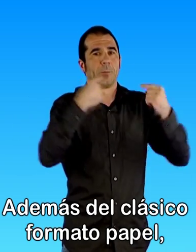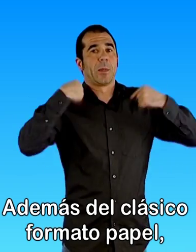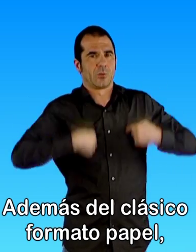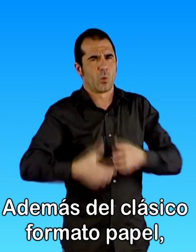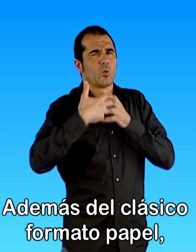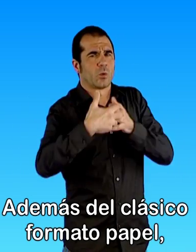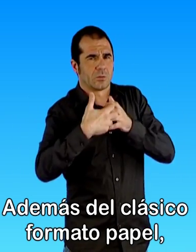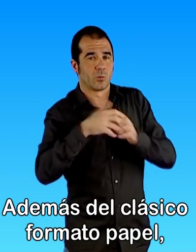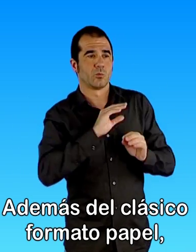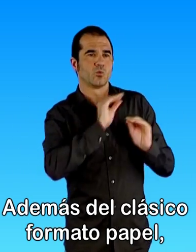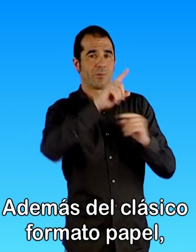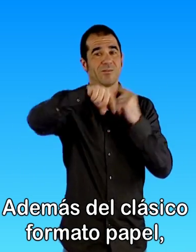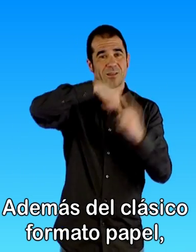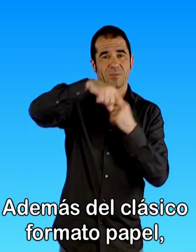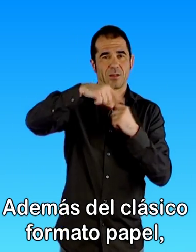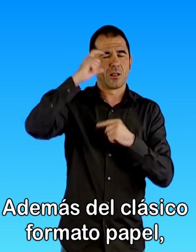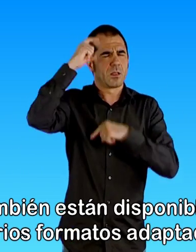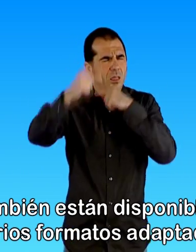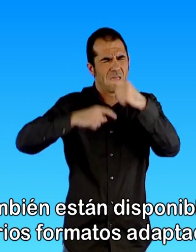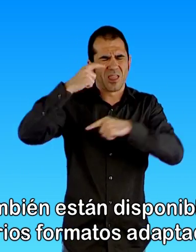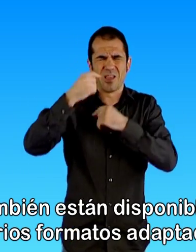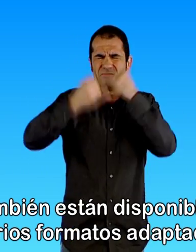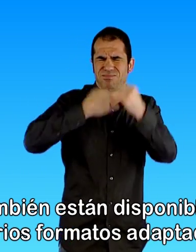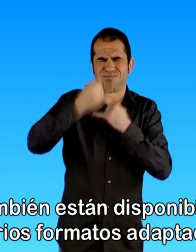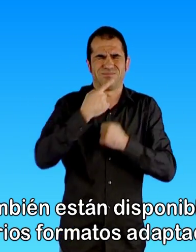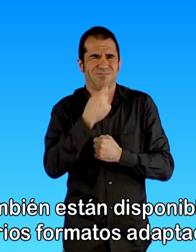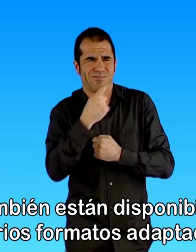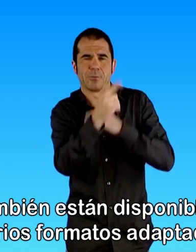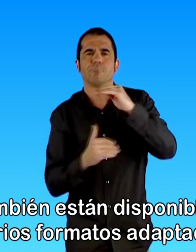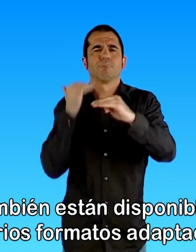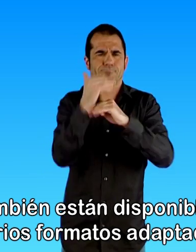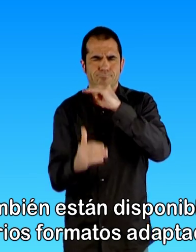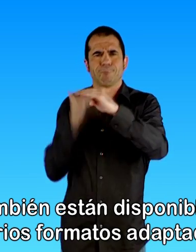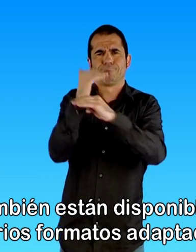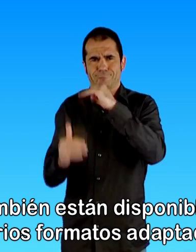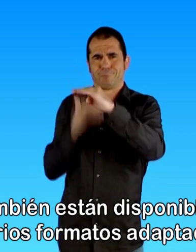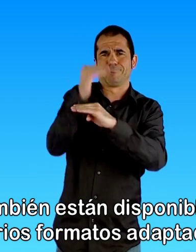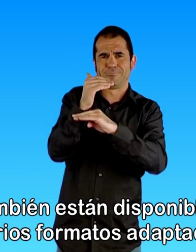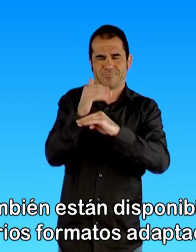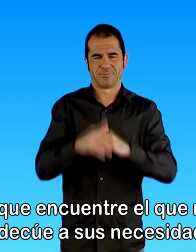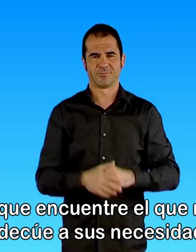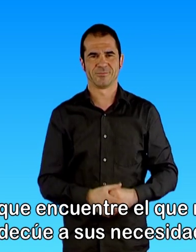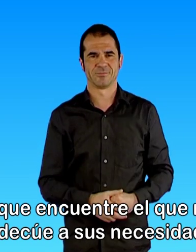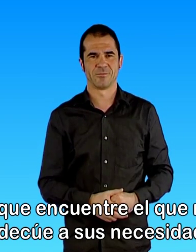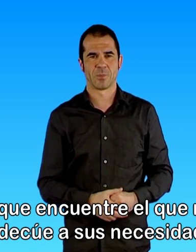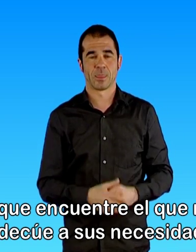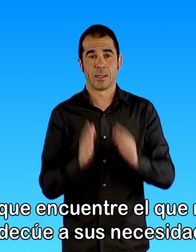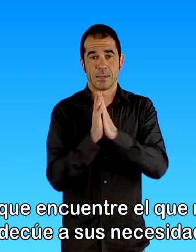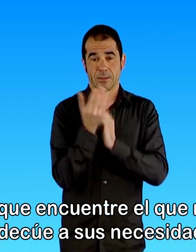Además del clásico formato papel, también están disponibles varios formatos adaptados para que encuentre el que mejor se adecúe a sus